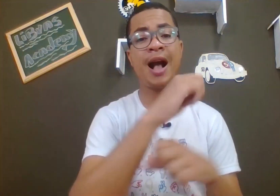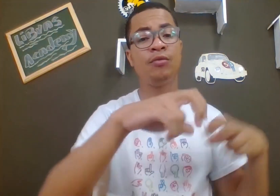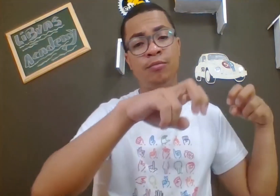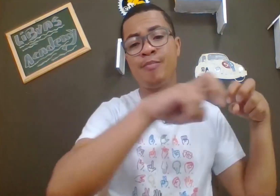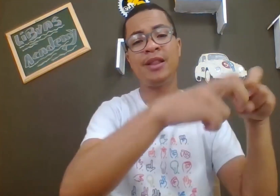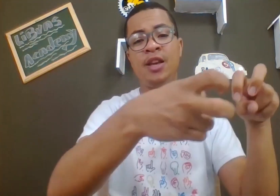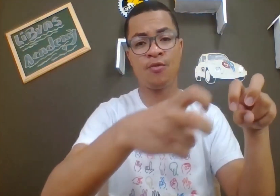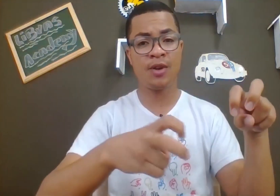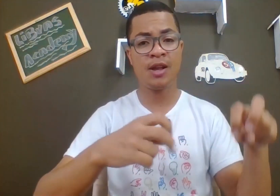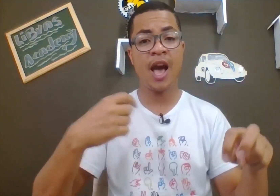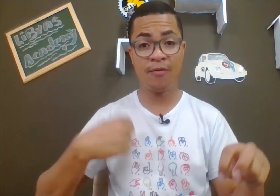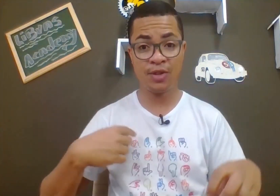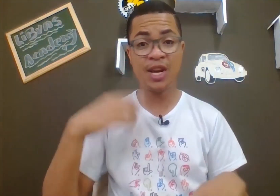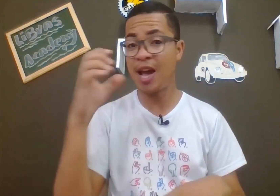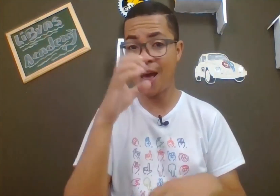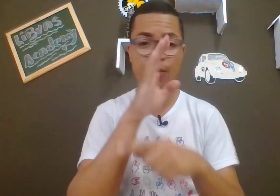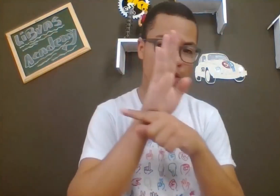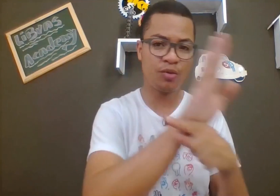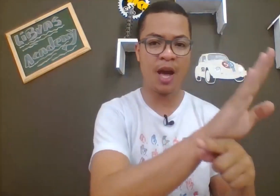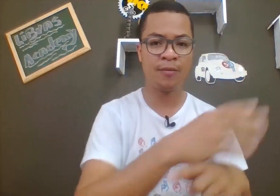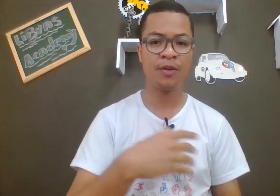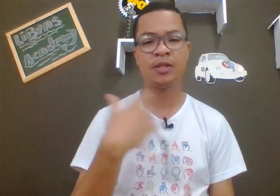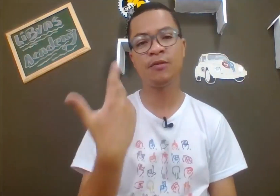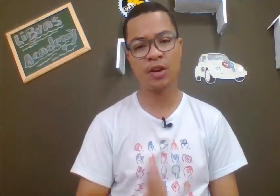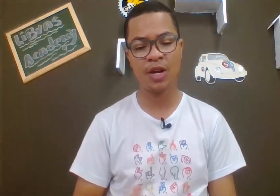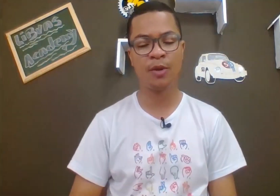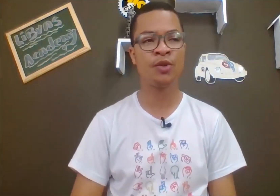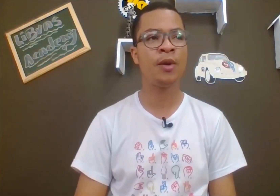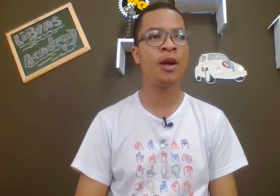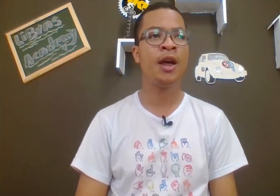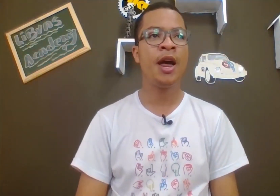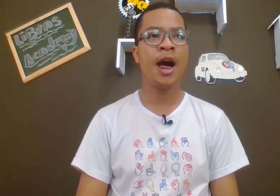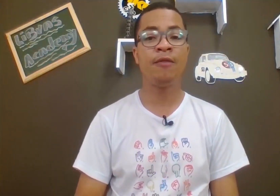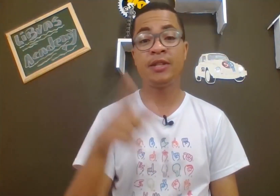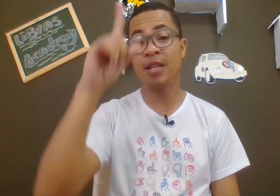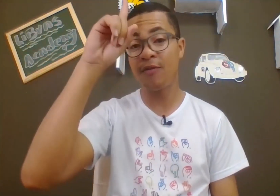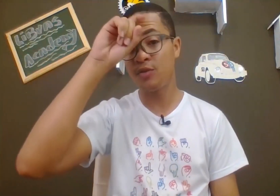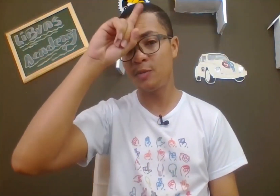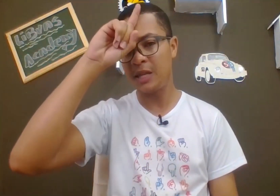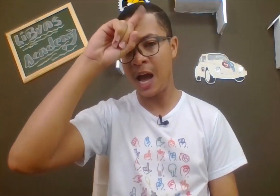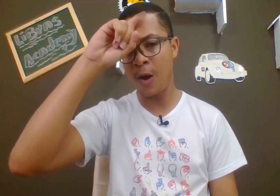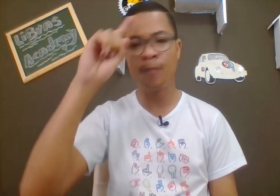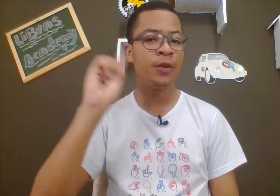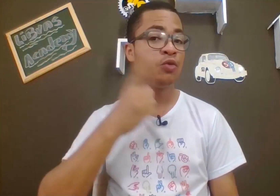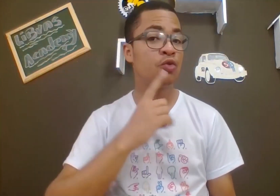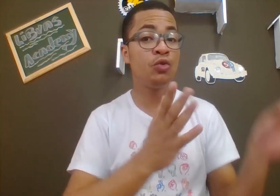carro bateu. Aí você, rápido, ajudar. Então, você foi ajudar a pessoa. Ah, você tava no hospital e o surdo